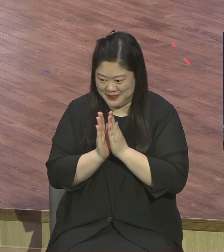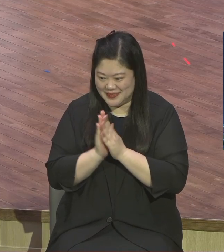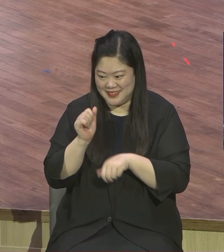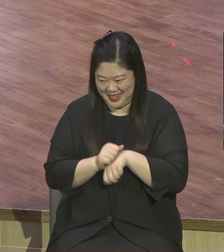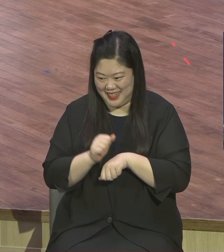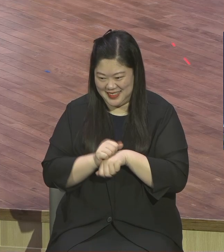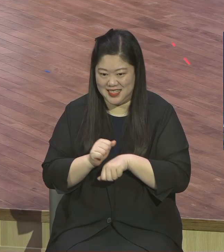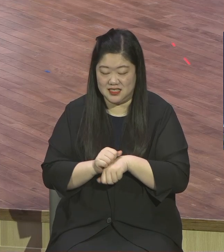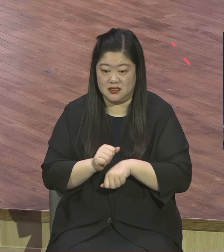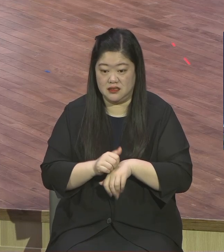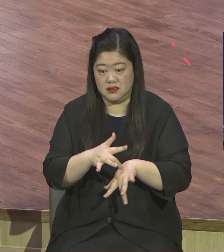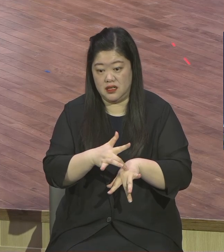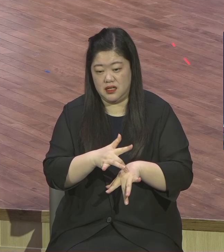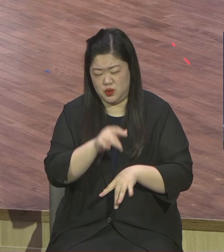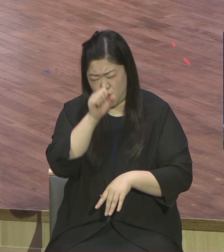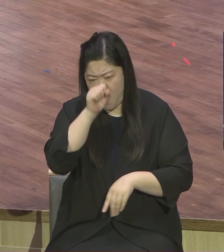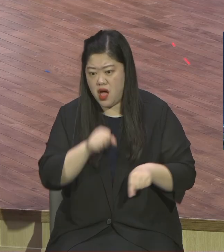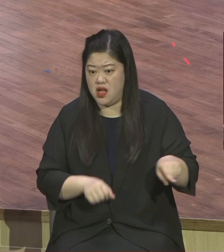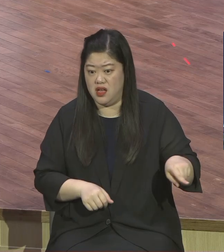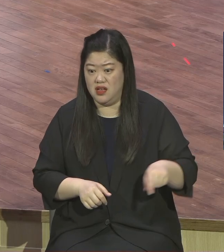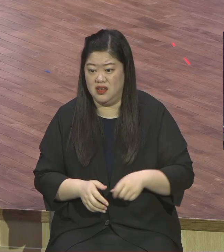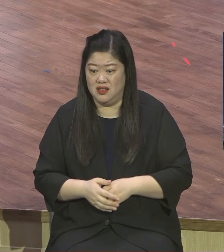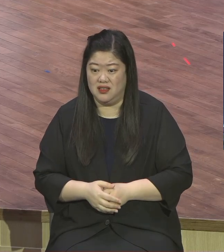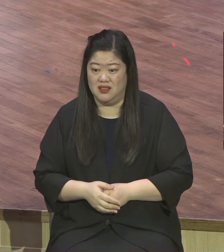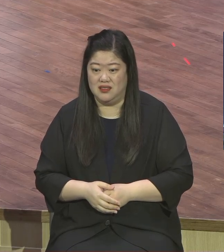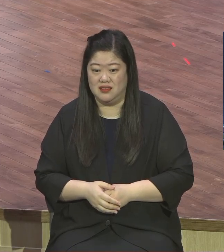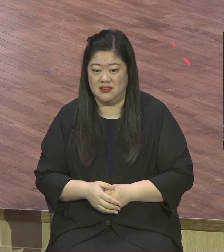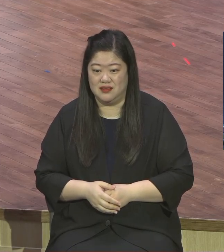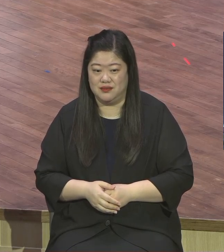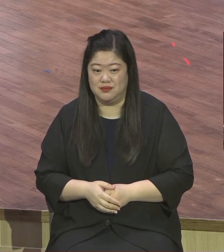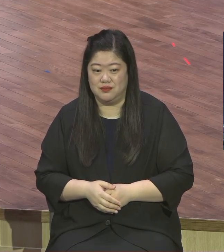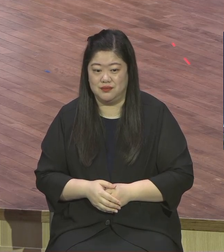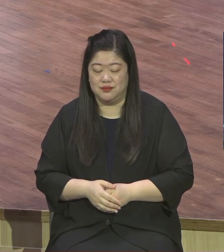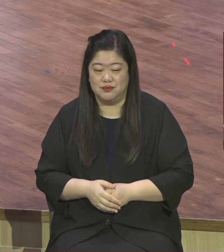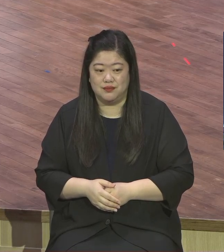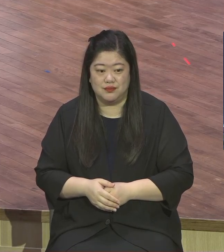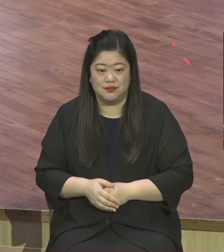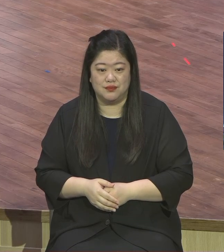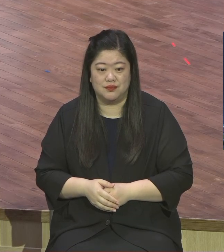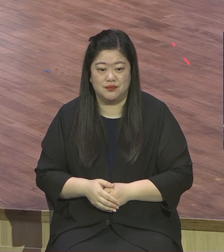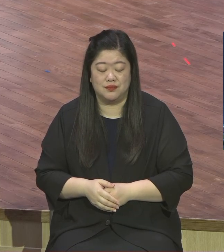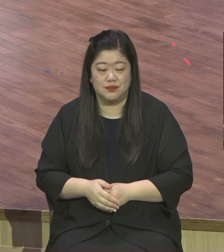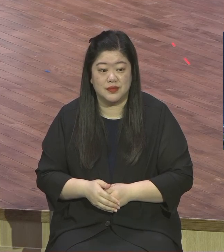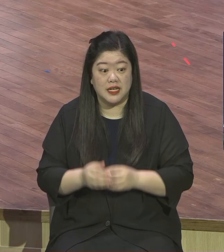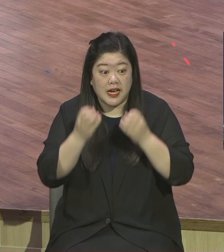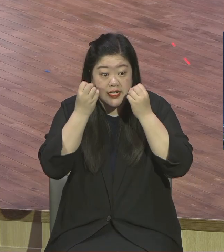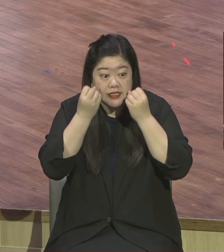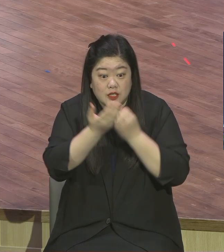그래서 중요한 것이 뭐냐 여러분 새가족 여러분 특별히 오직 예수 그리스도만 바라보시기 바랍니다